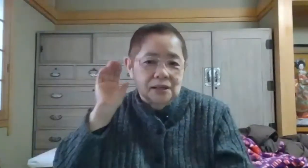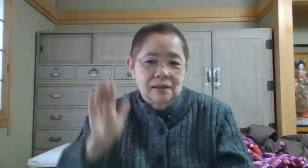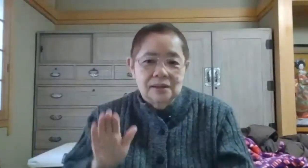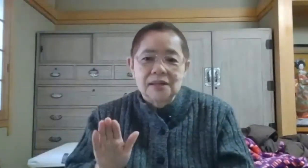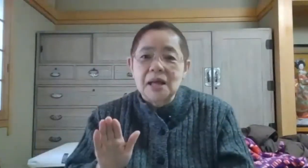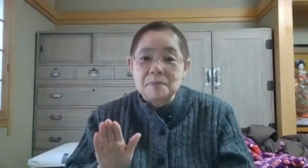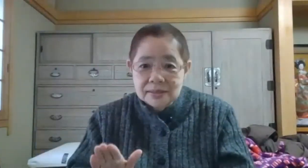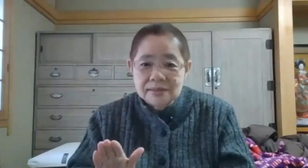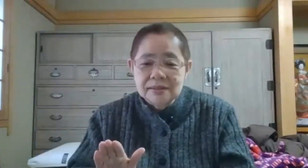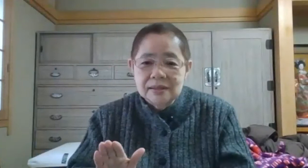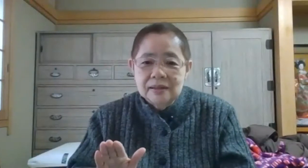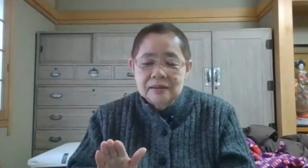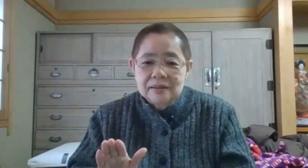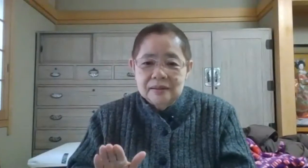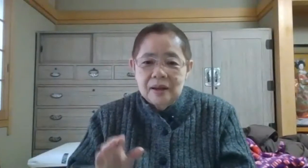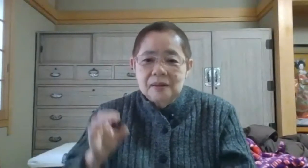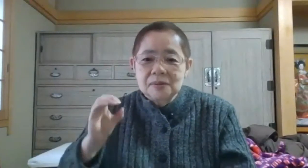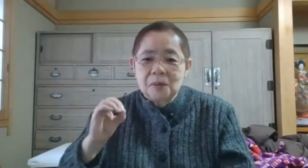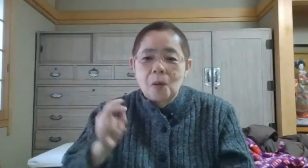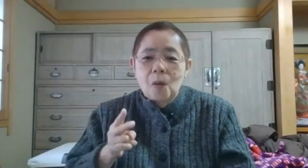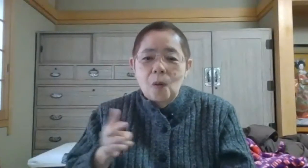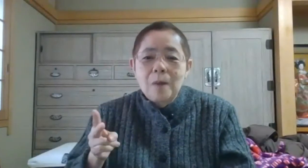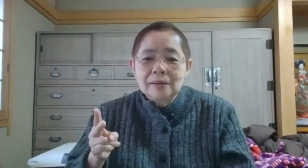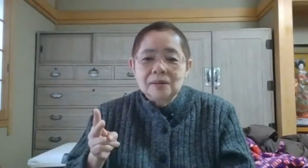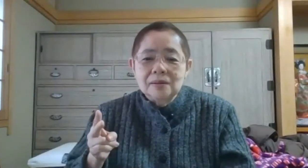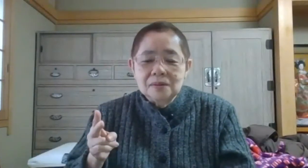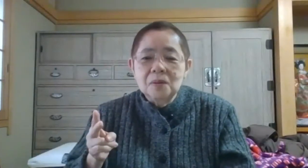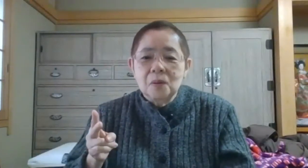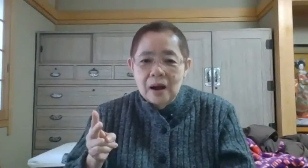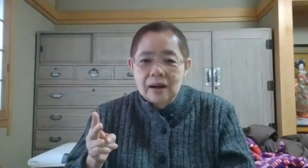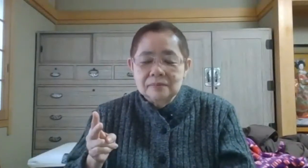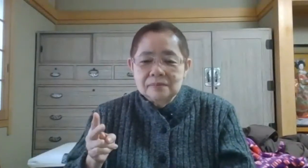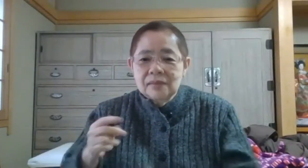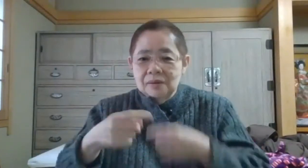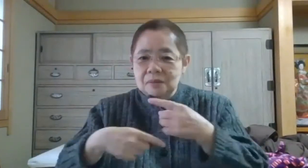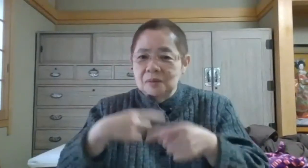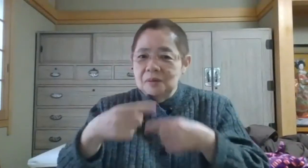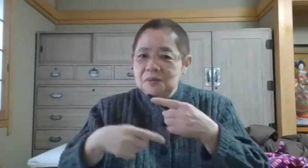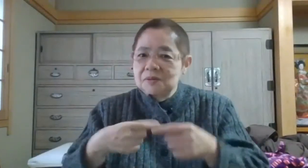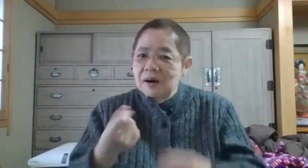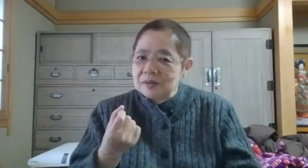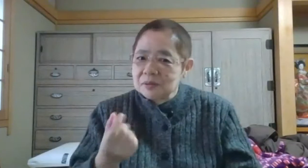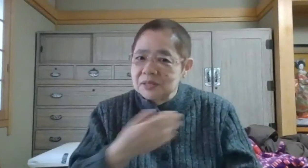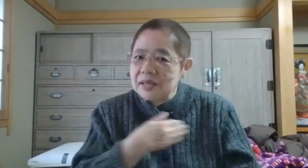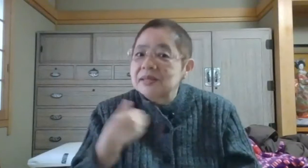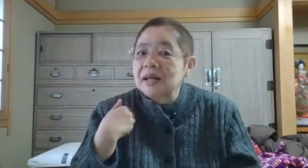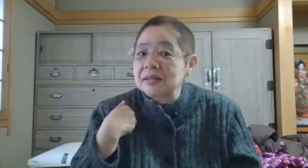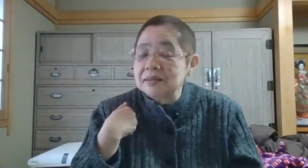聞いていますでそのおばの方が手話が少しできたんですね